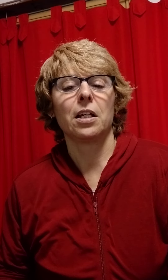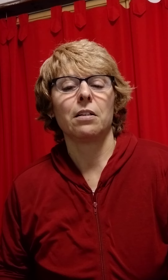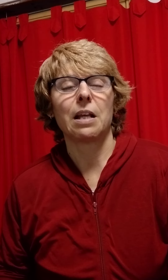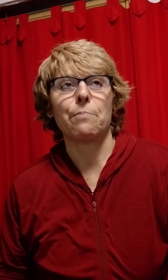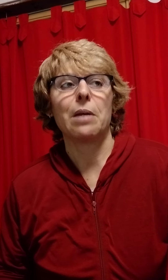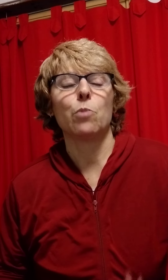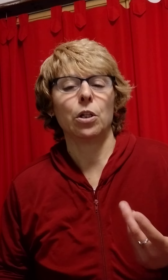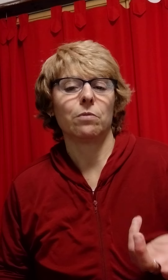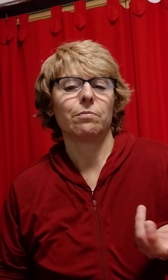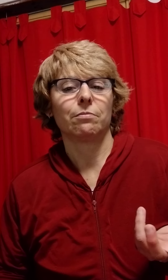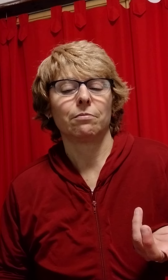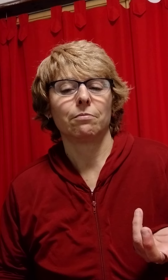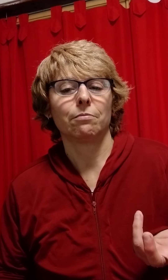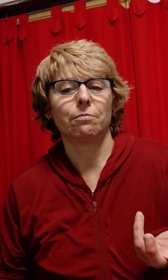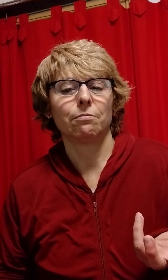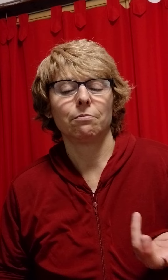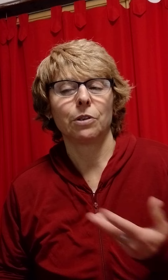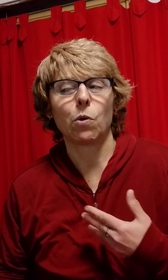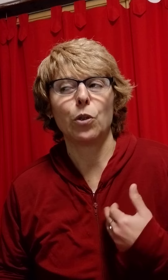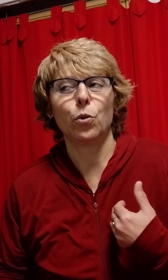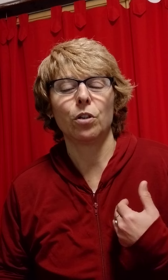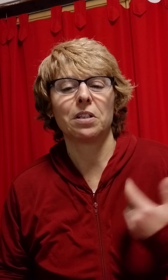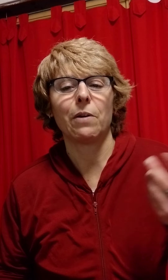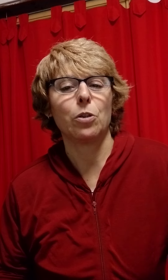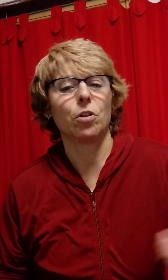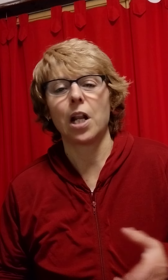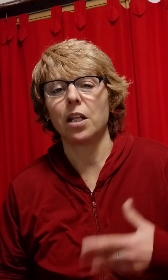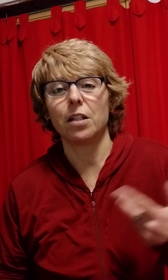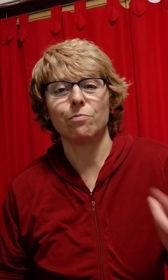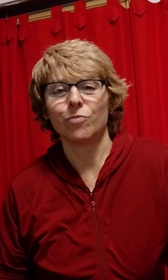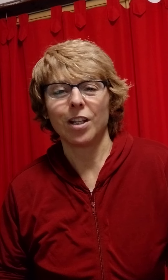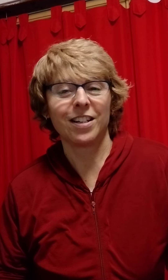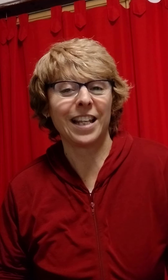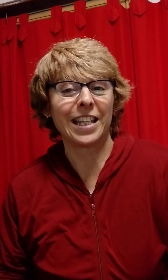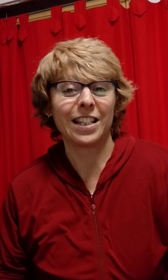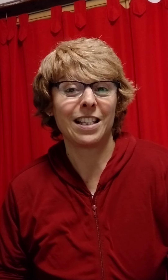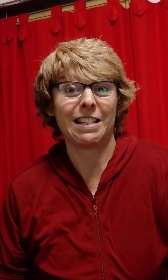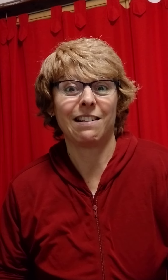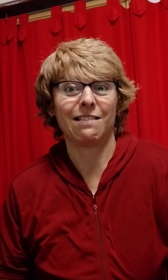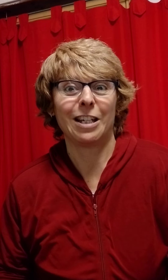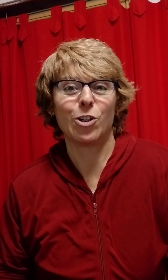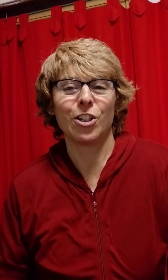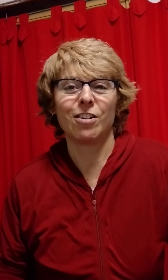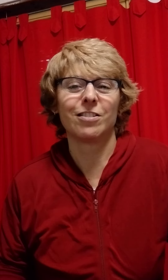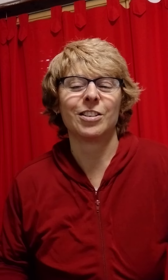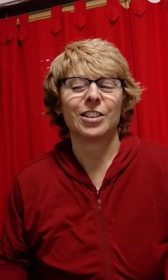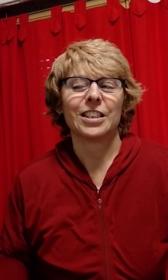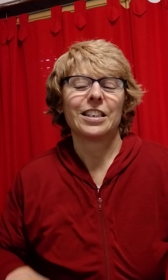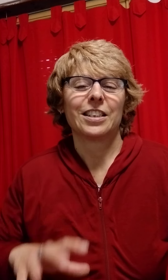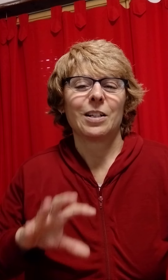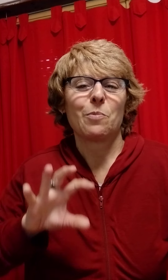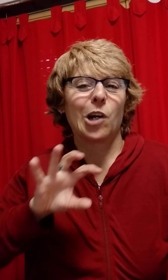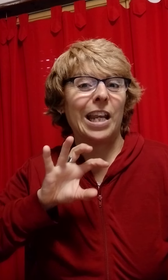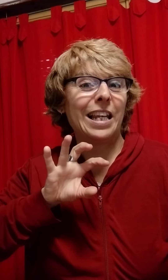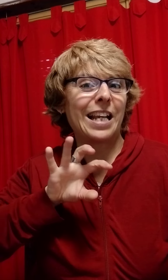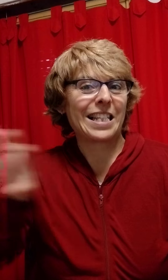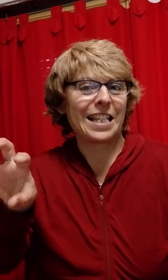También, bueno, cuando uno está hablando con alguien y le quieren decir te odio, o sea,